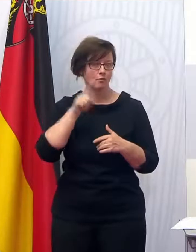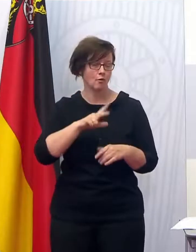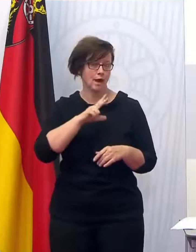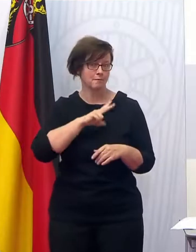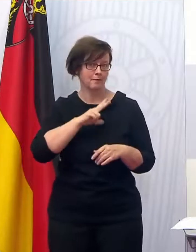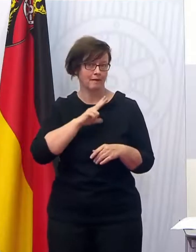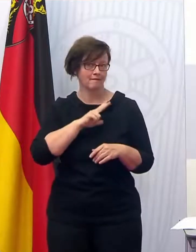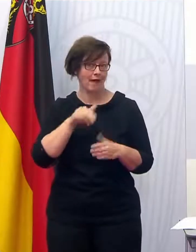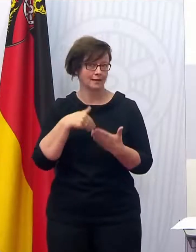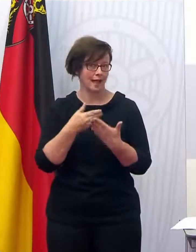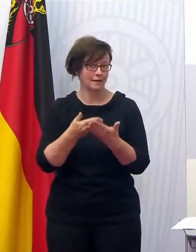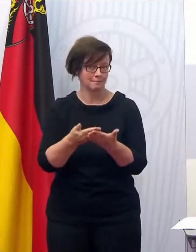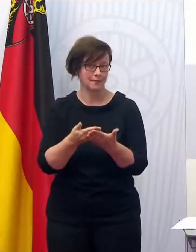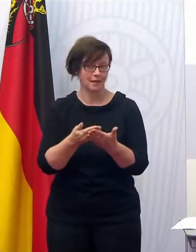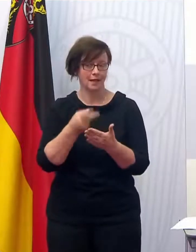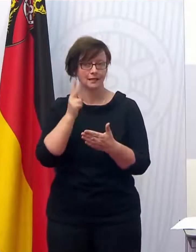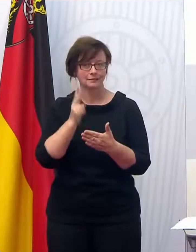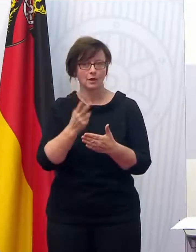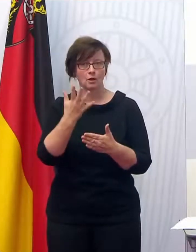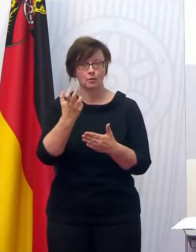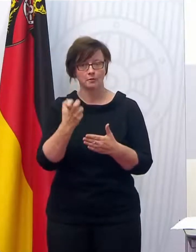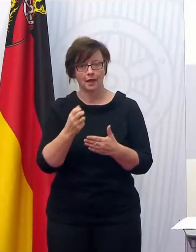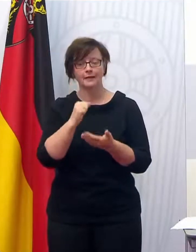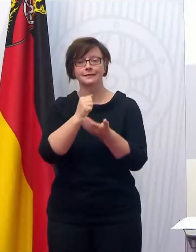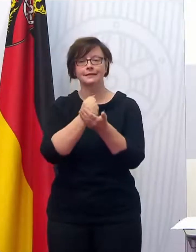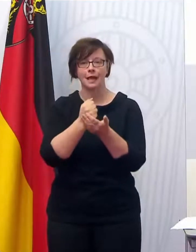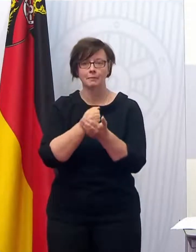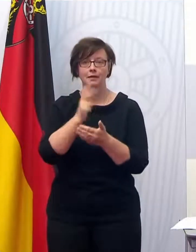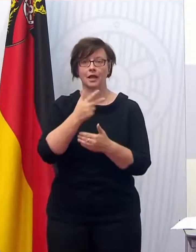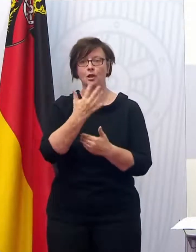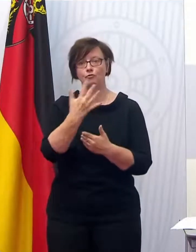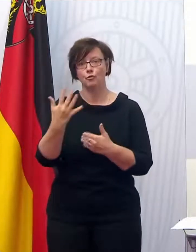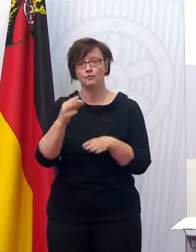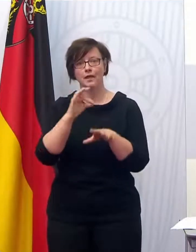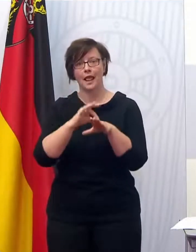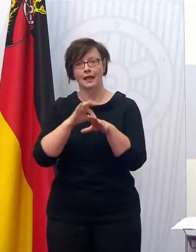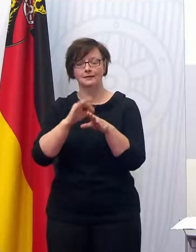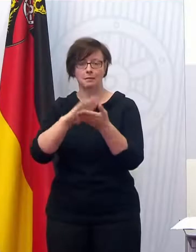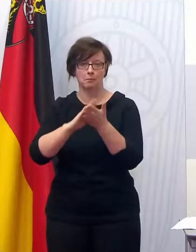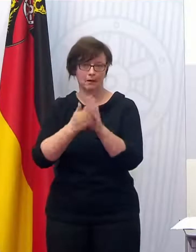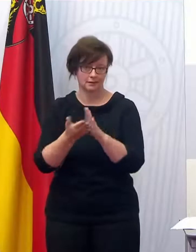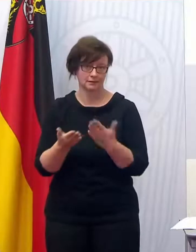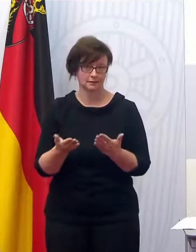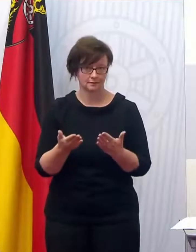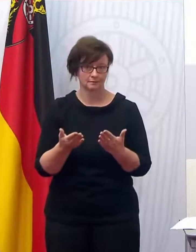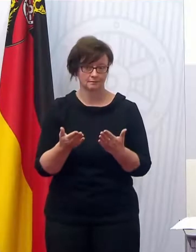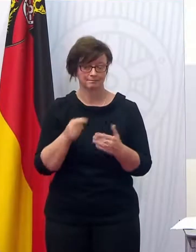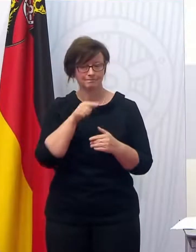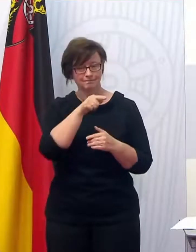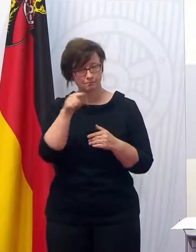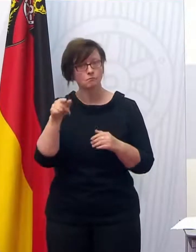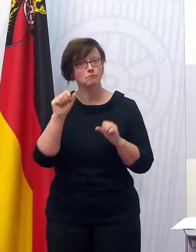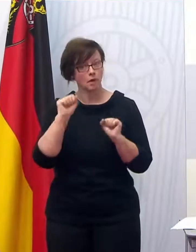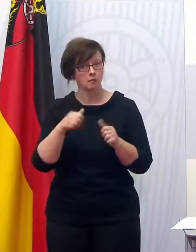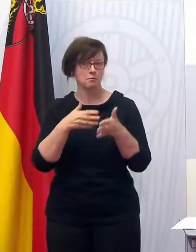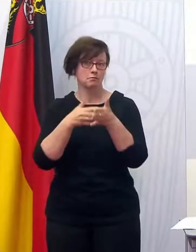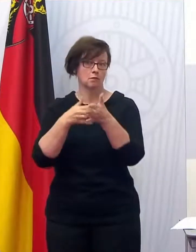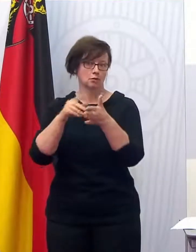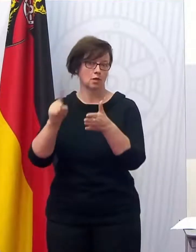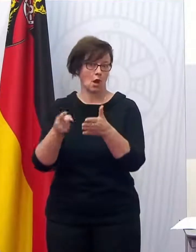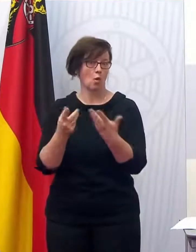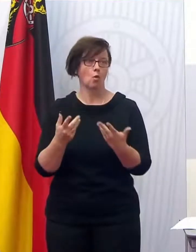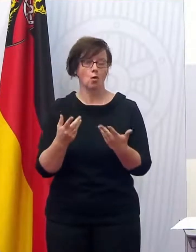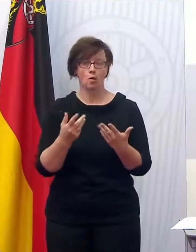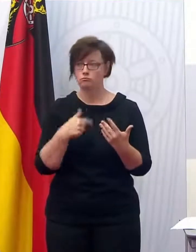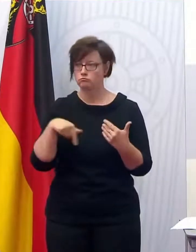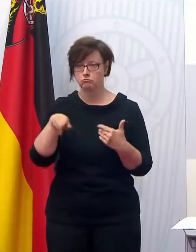auch 235 Apotheken und 355 ärztliche Praxen. Auch in denen bietet eigentlich auch das, was